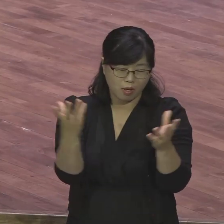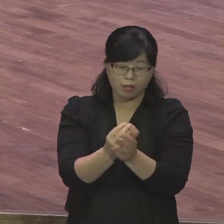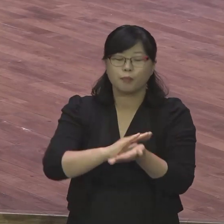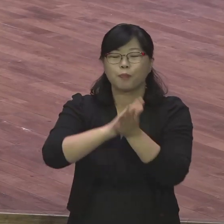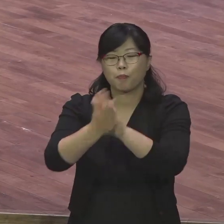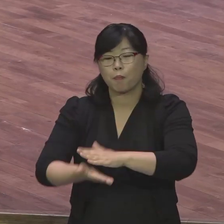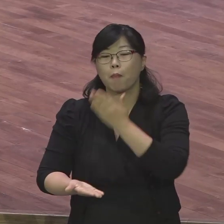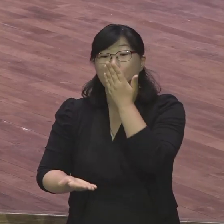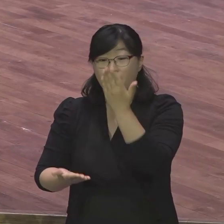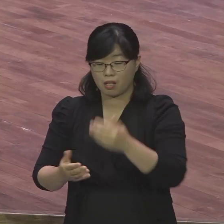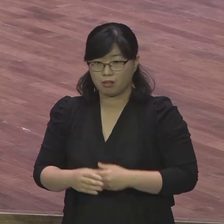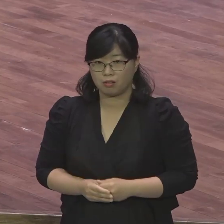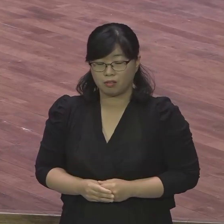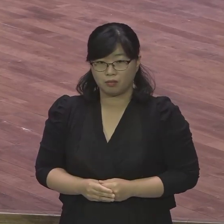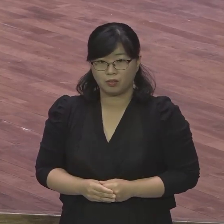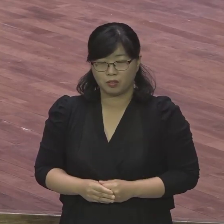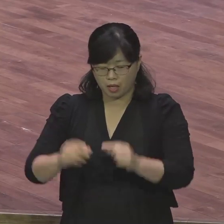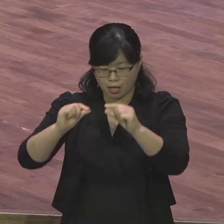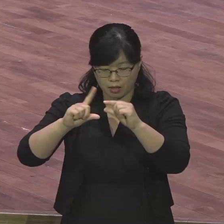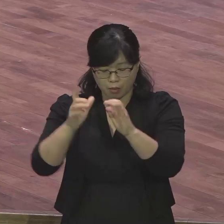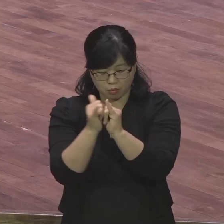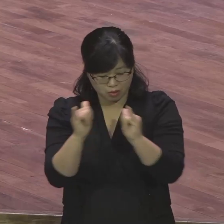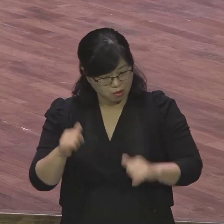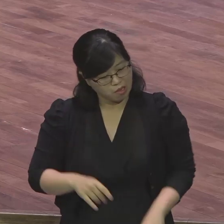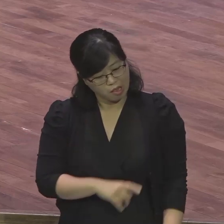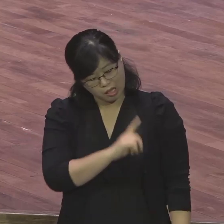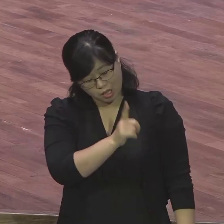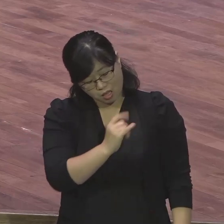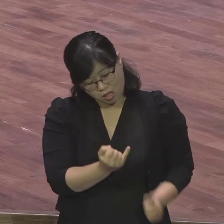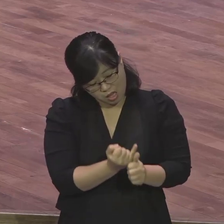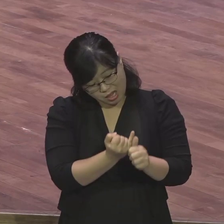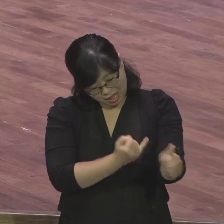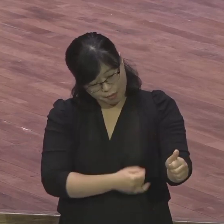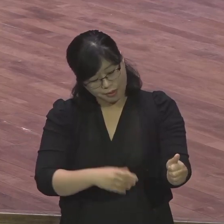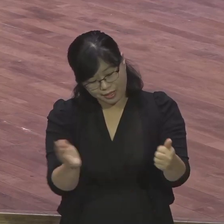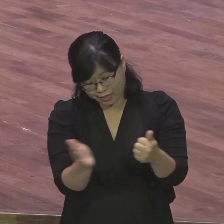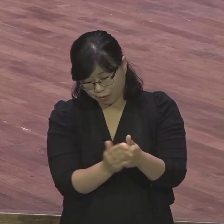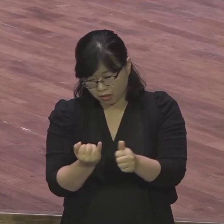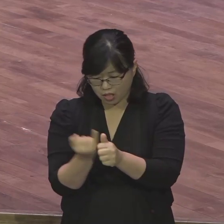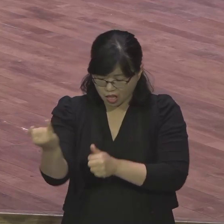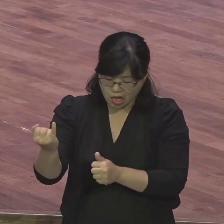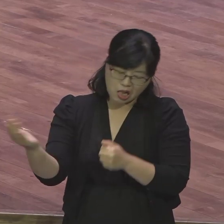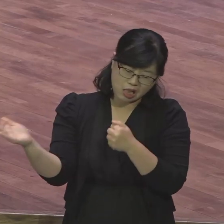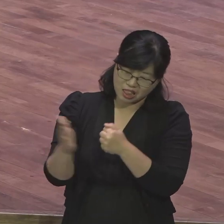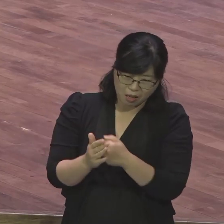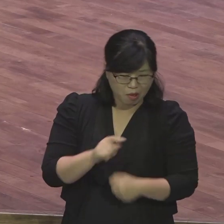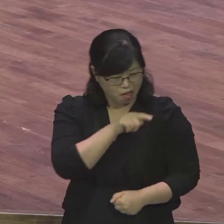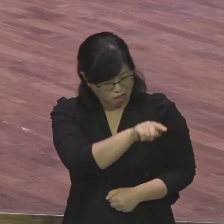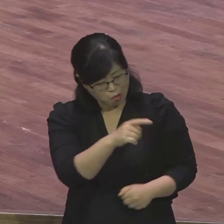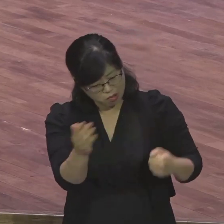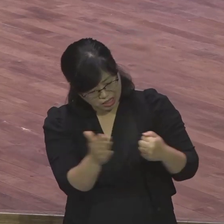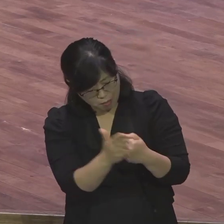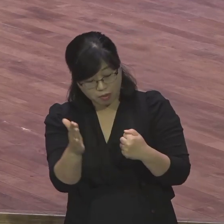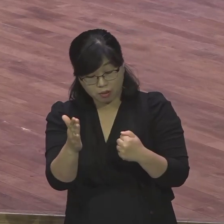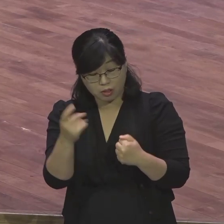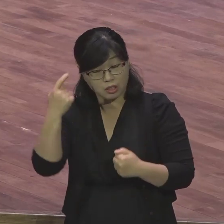자식이 아니에요. 내가 문제라고 내가. 그게 은혜 받는 사람 자세예요. 아멘.